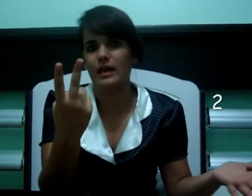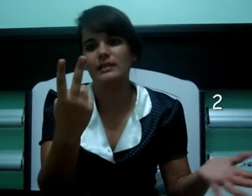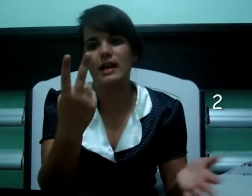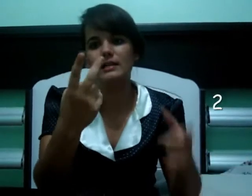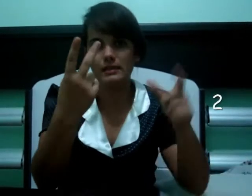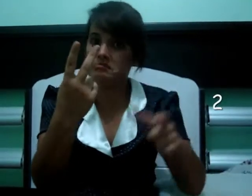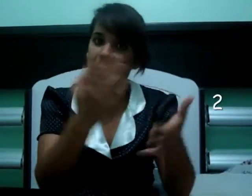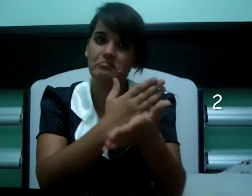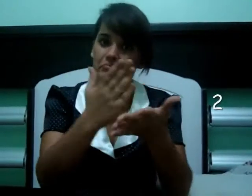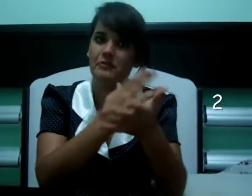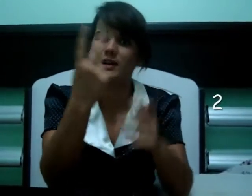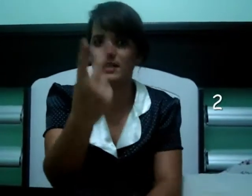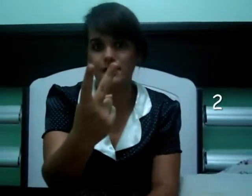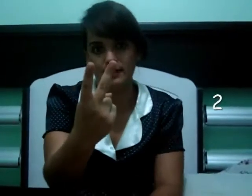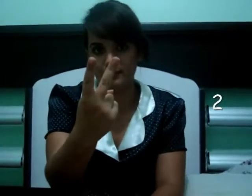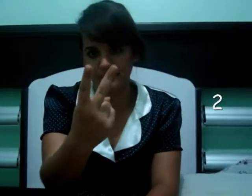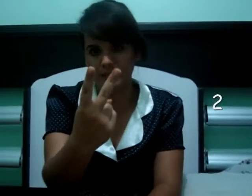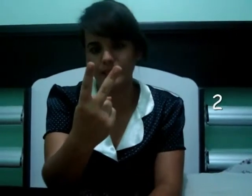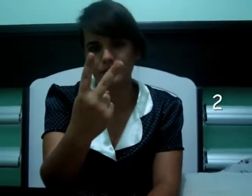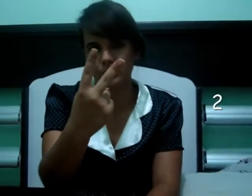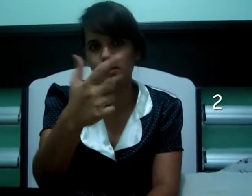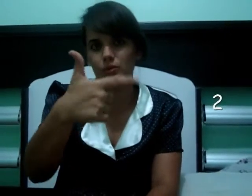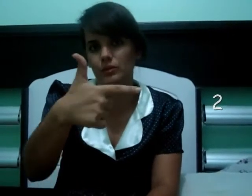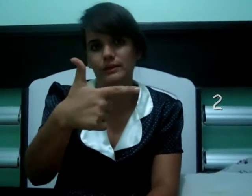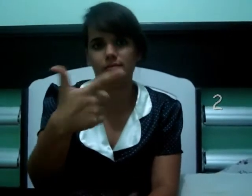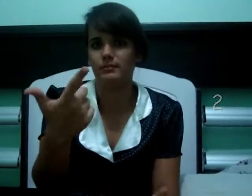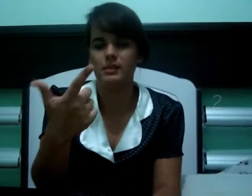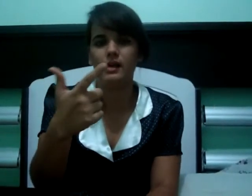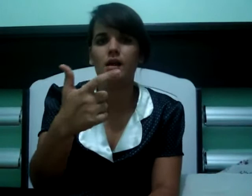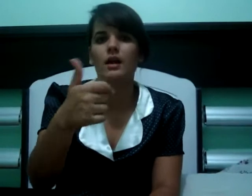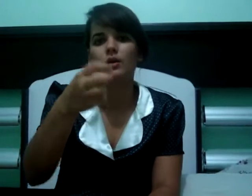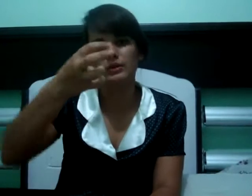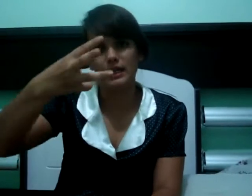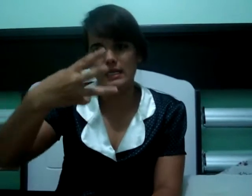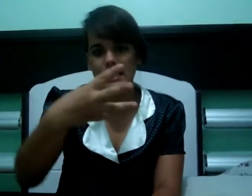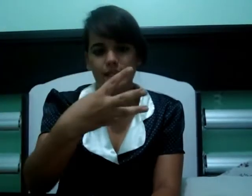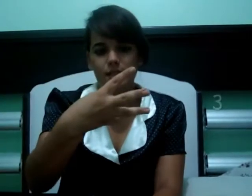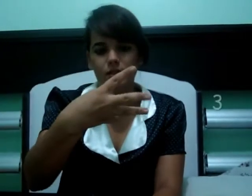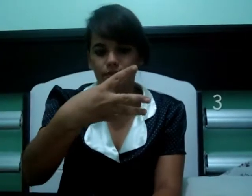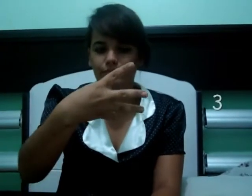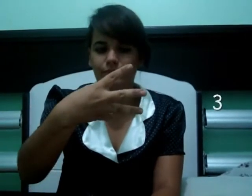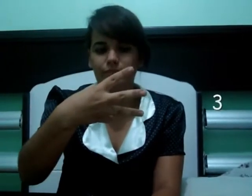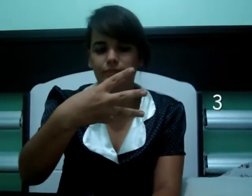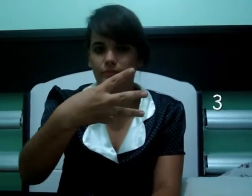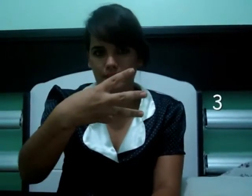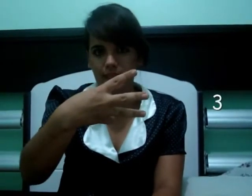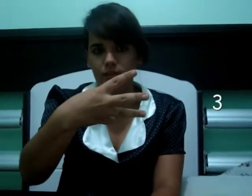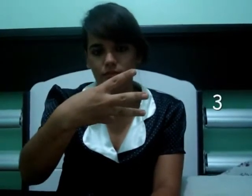localidades, fazem assim, certo? 2 ou 2. O 3 é assim, ó. Certo?